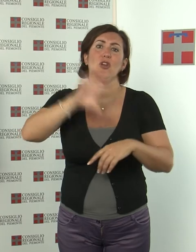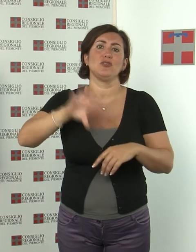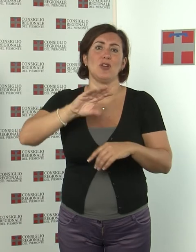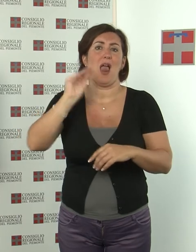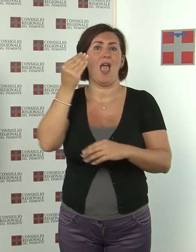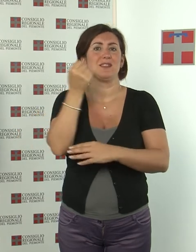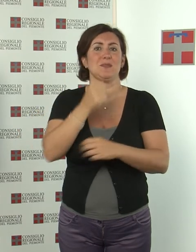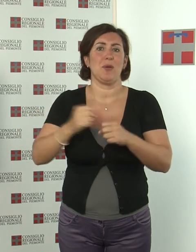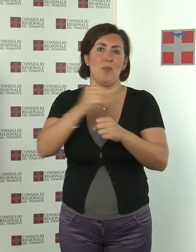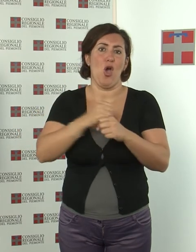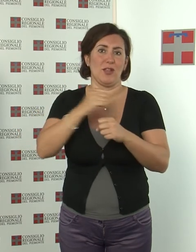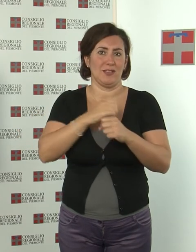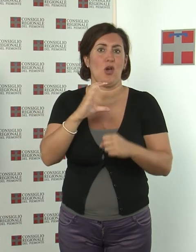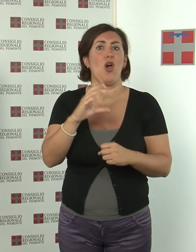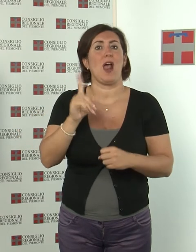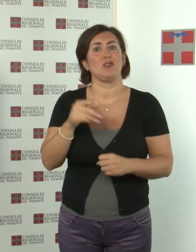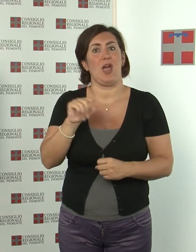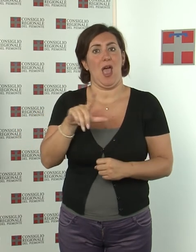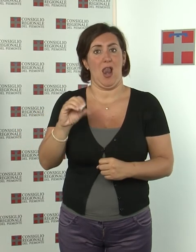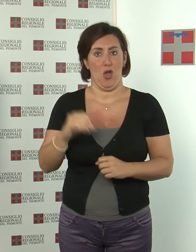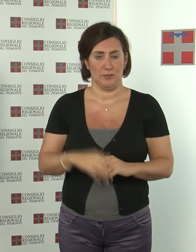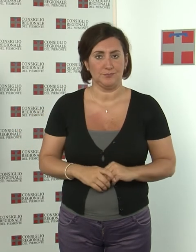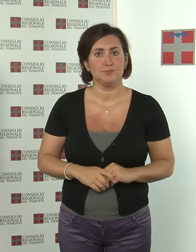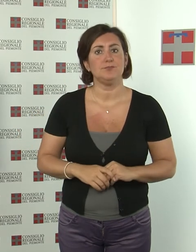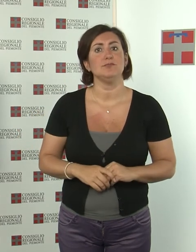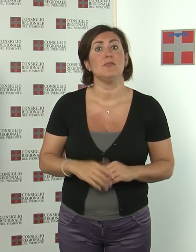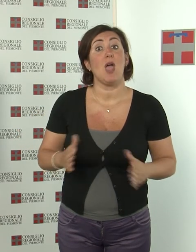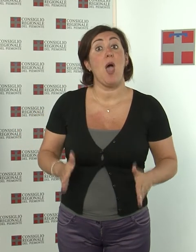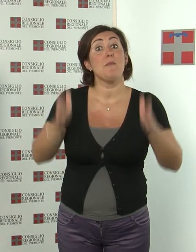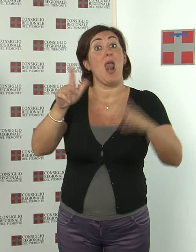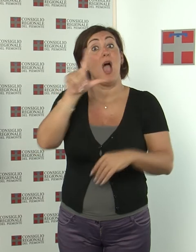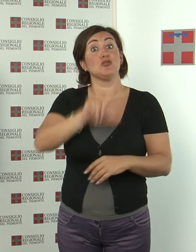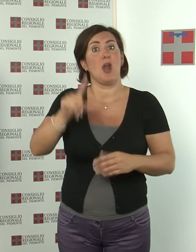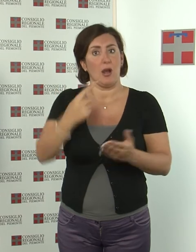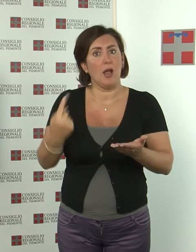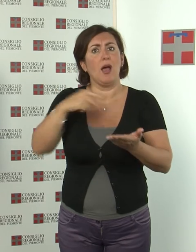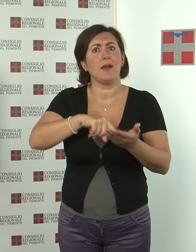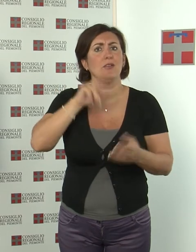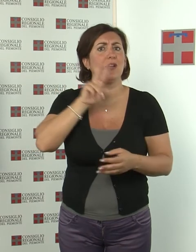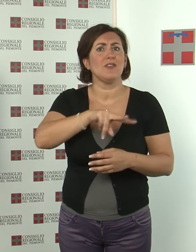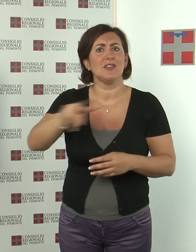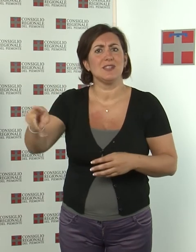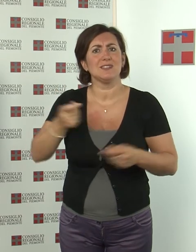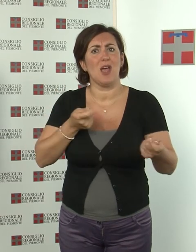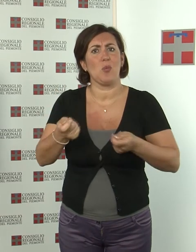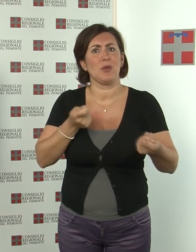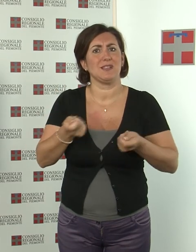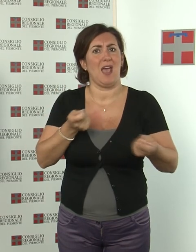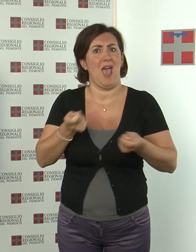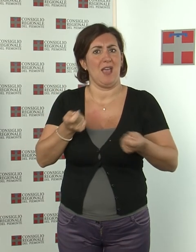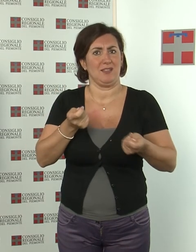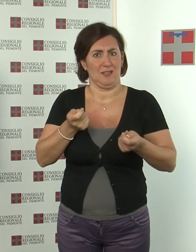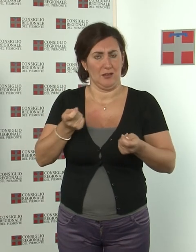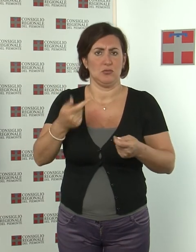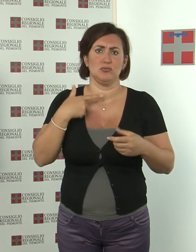15 settembre riprende Porte aperte a Palazzo Lascaris, visite guidate alla sede del consiglio regionale rivolte a tutti i cittadini